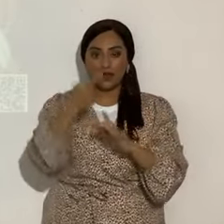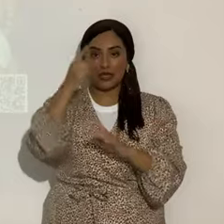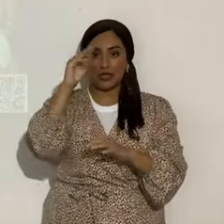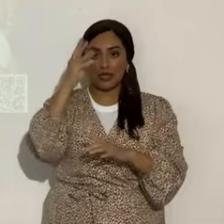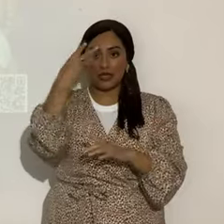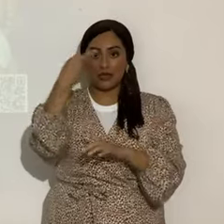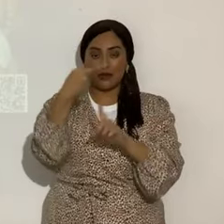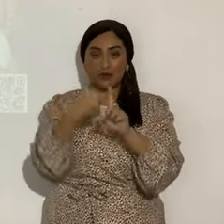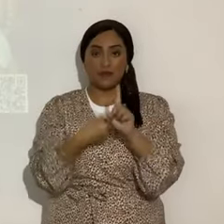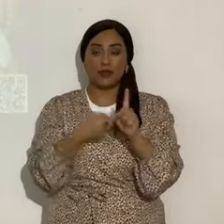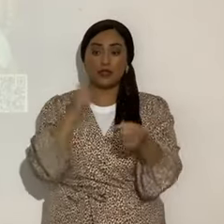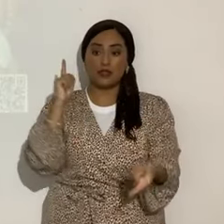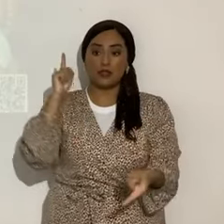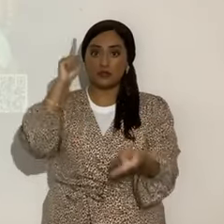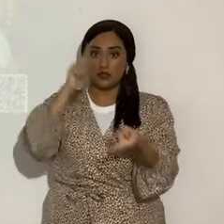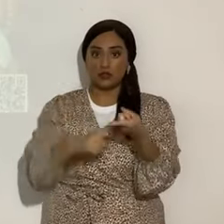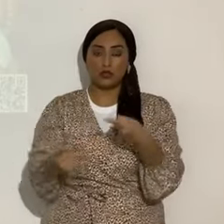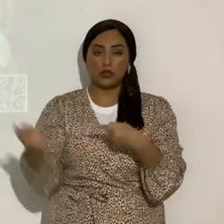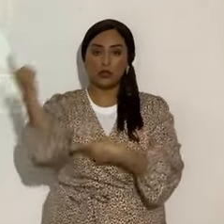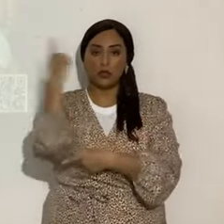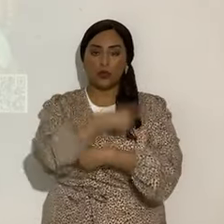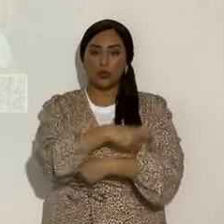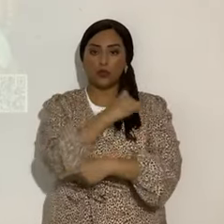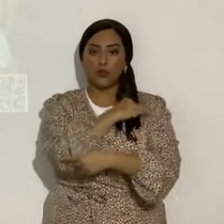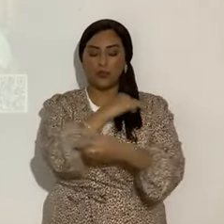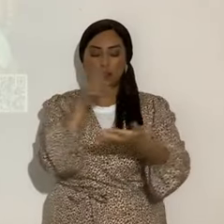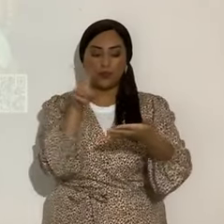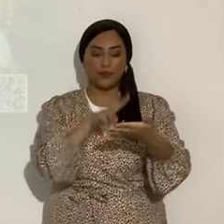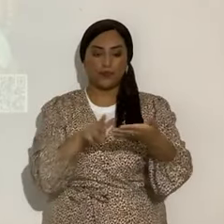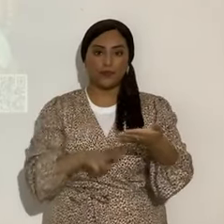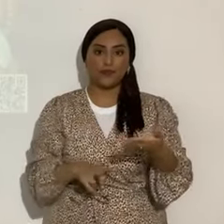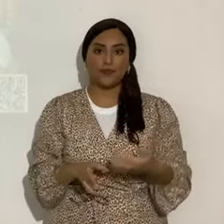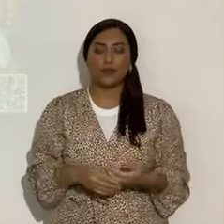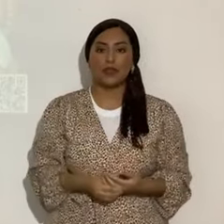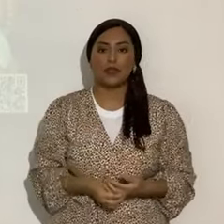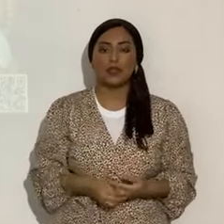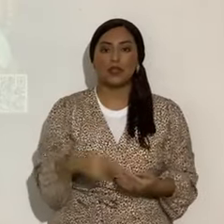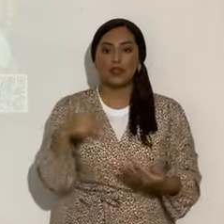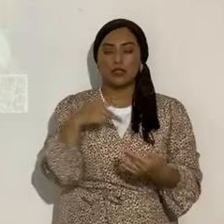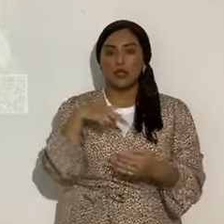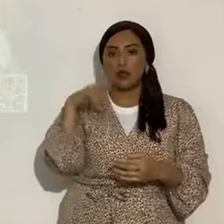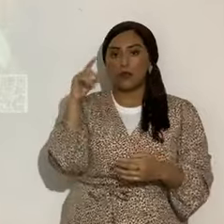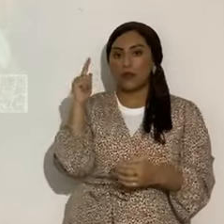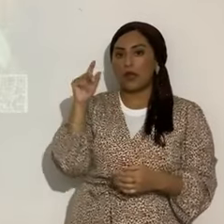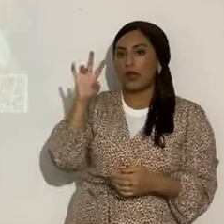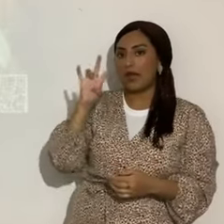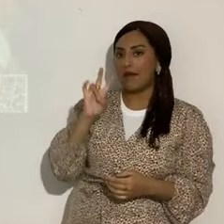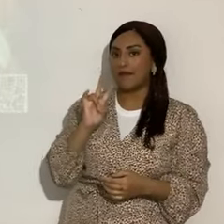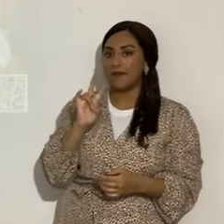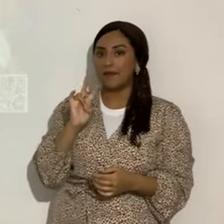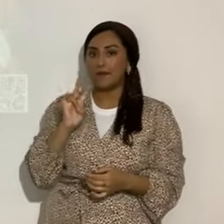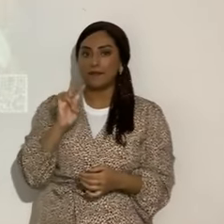hasta Yom Kippur. Lo vamos a leer primeramente el Eterno. Salmo 27. Muy bien.